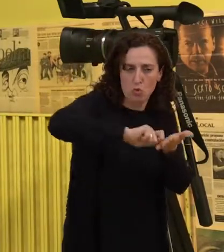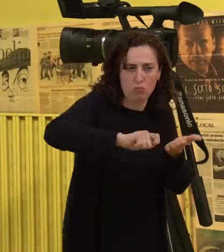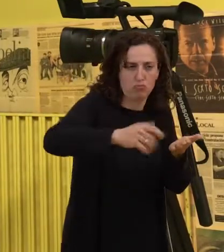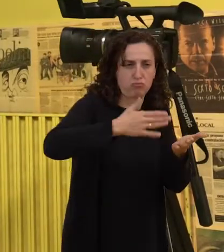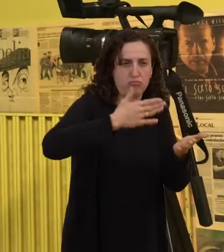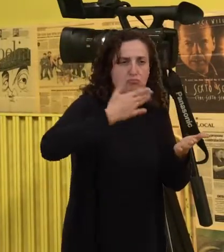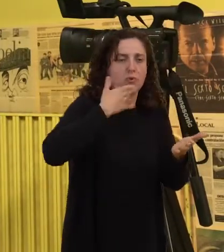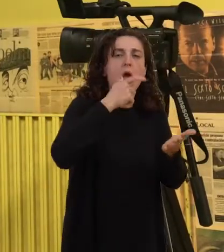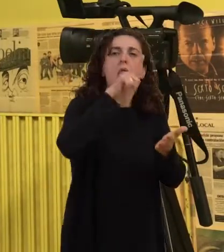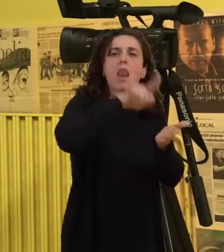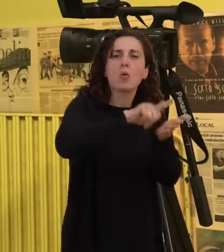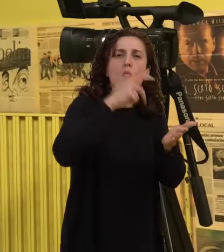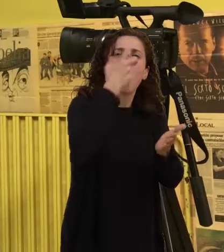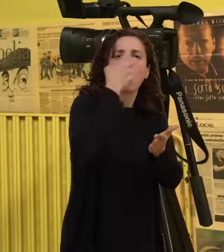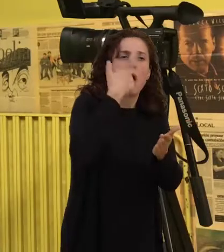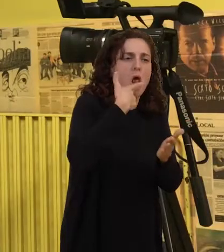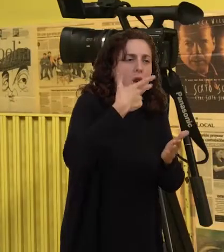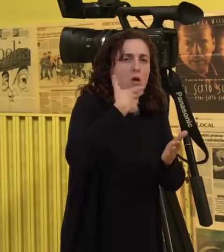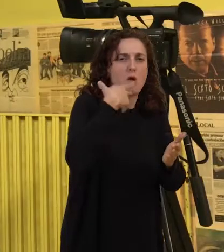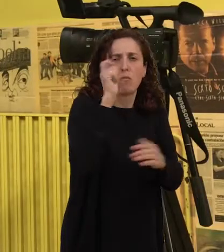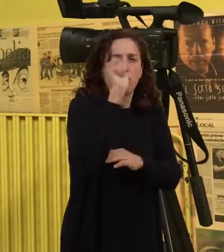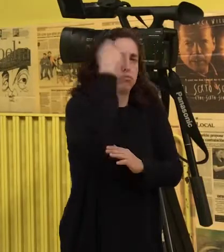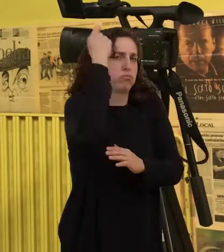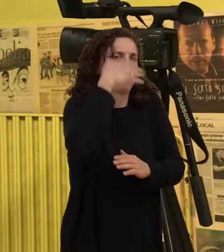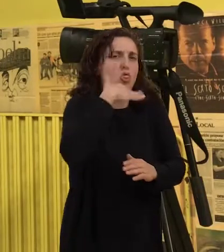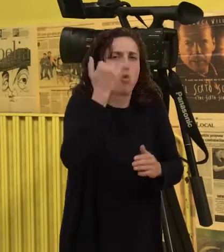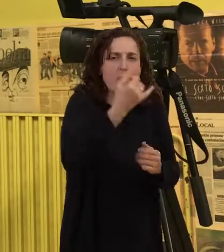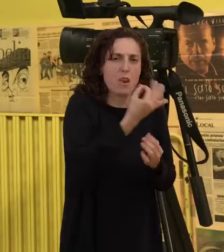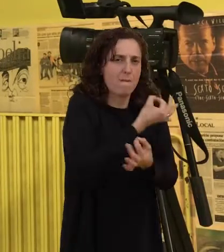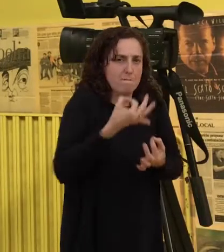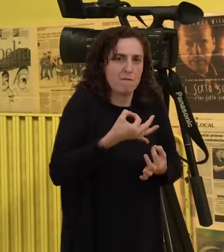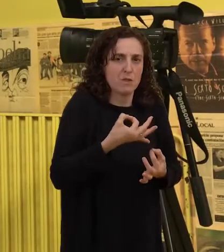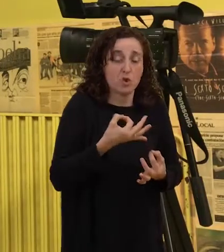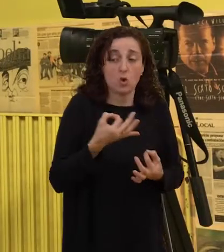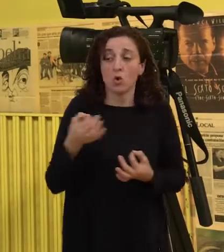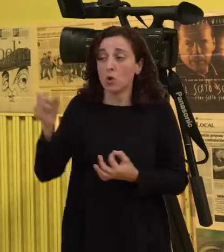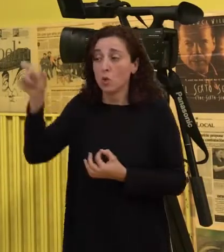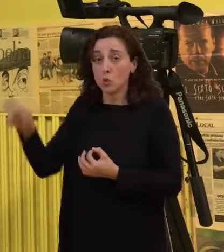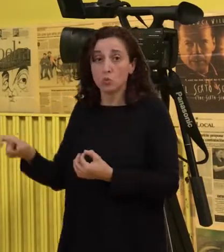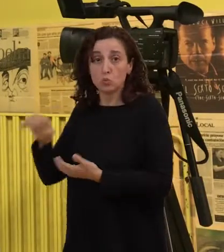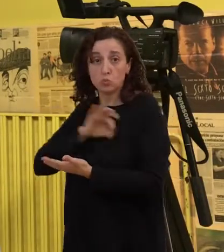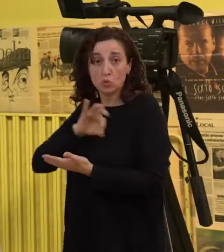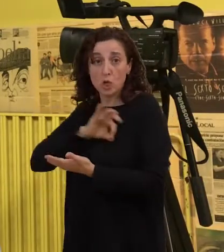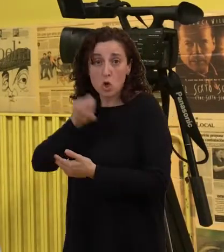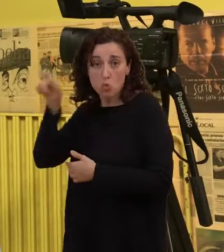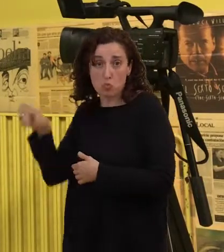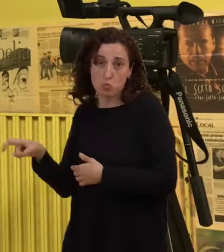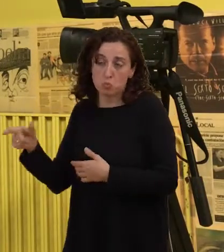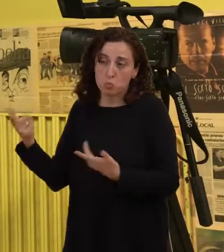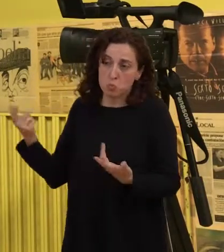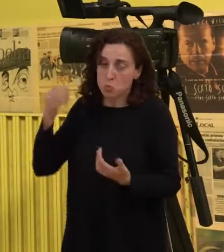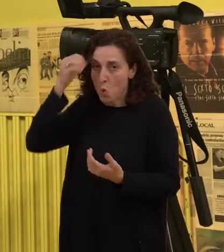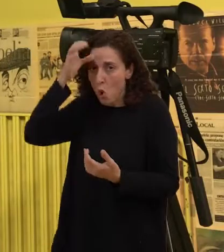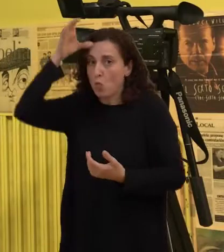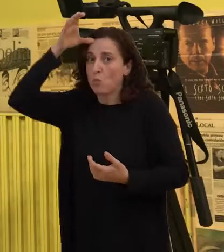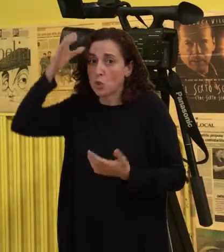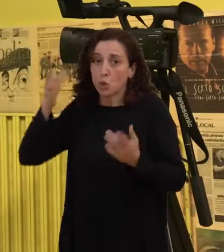oral de maravilla e un senyor que... que o seu conhecimento non ha pasado da escola